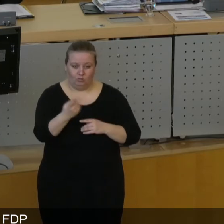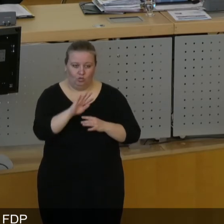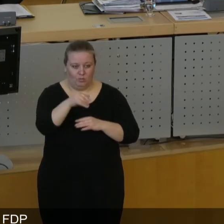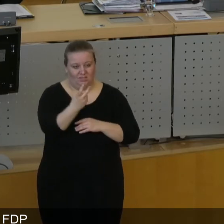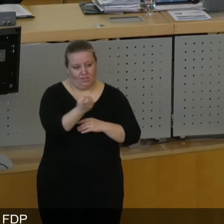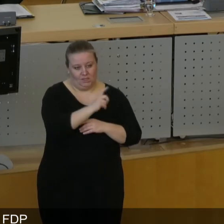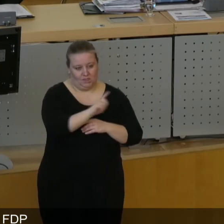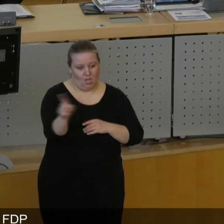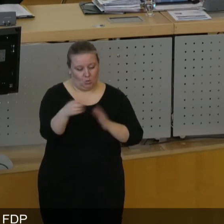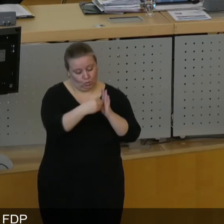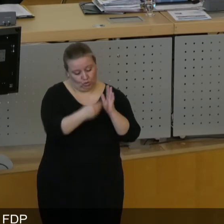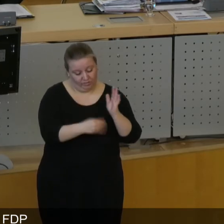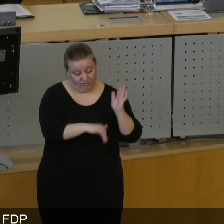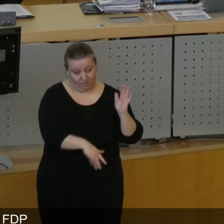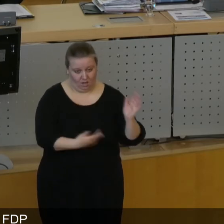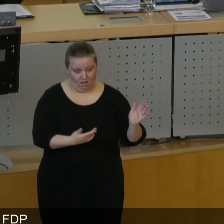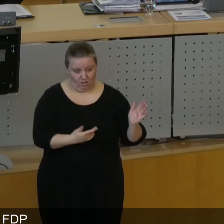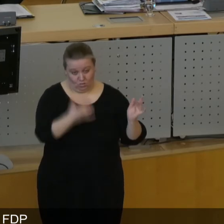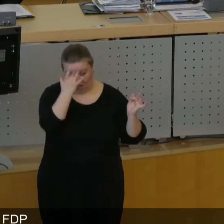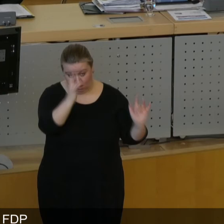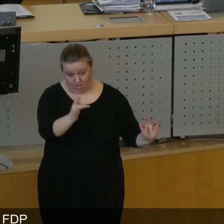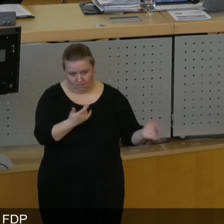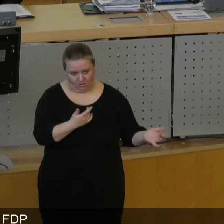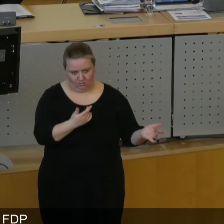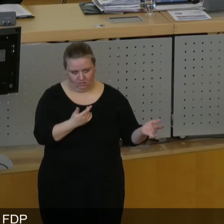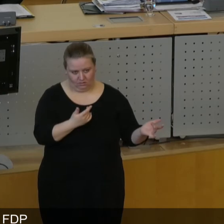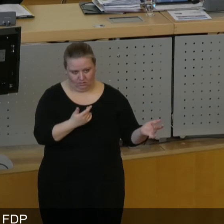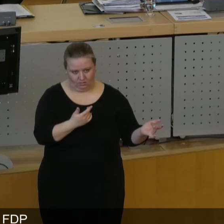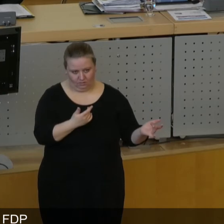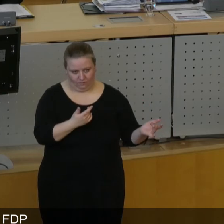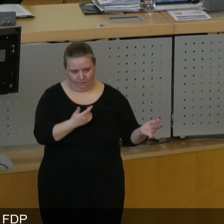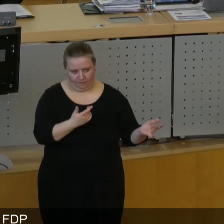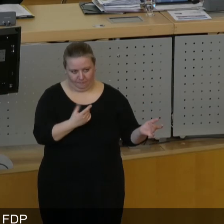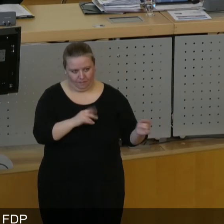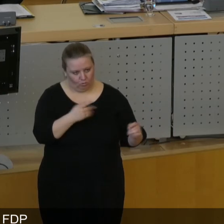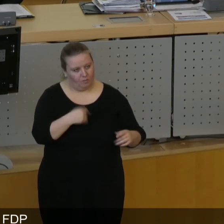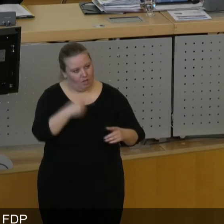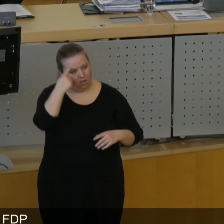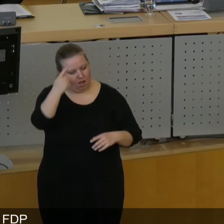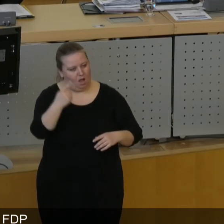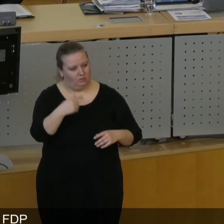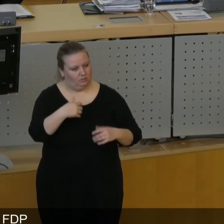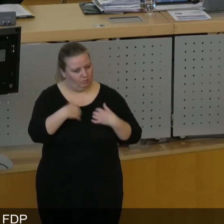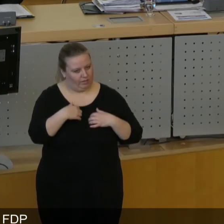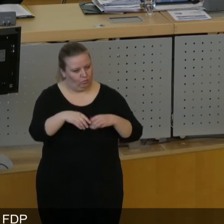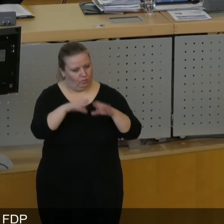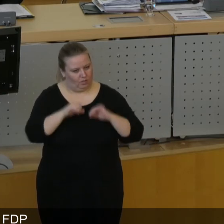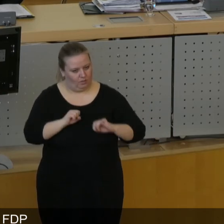20.000 geleisteten und anerkannten Unterschriften zur Geltung kam, in ein Ratsbegehren übernehmen können.